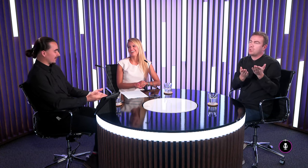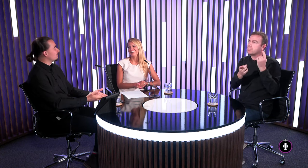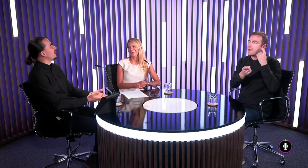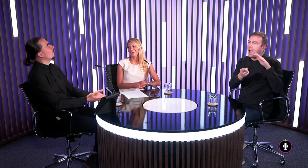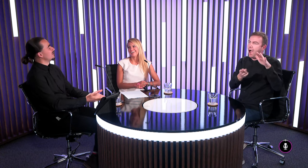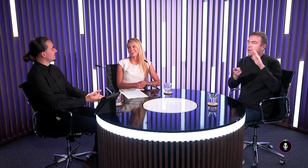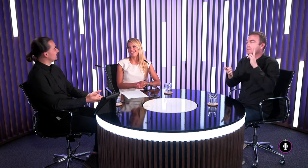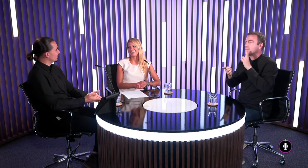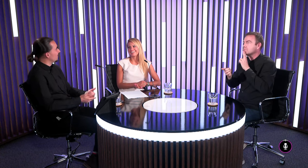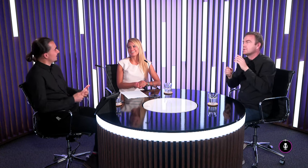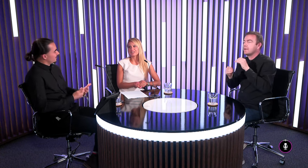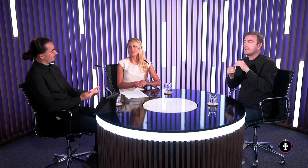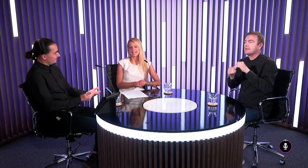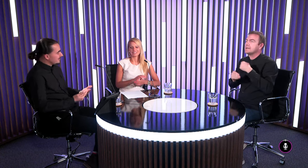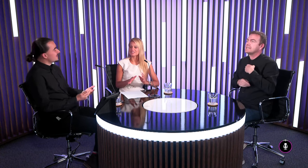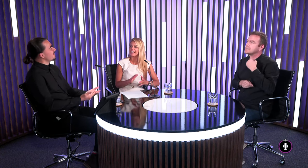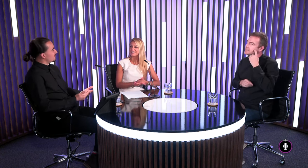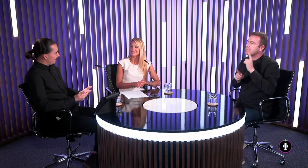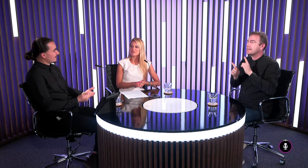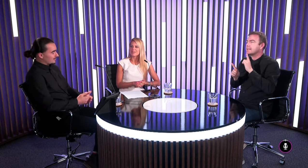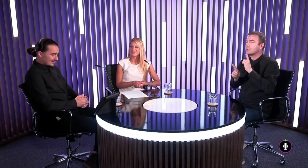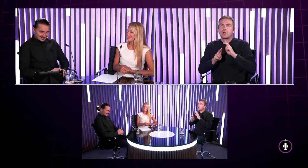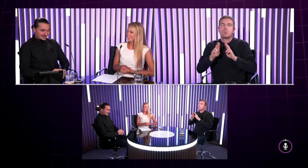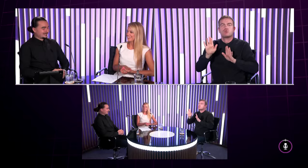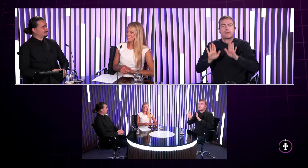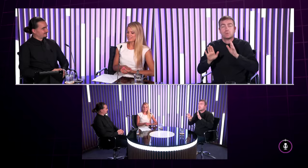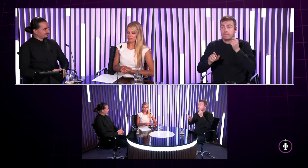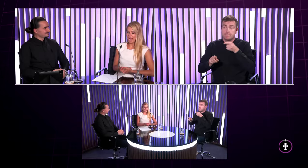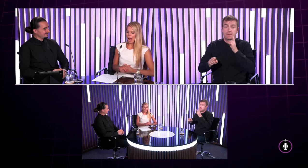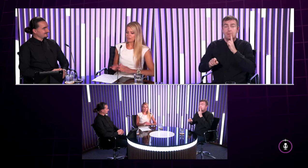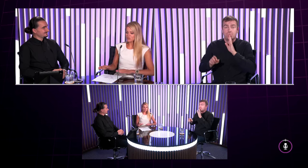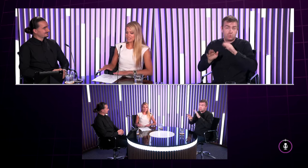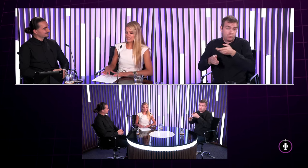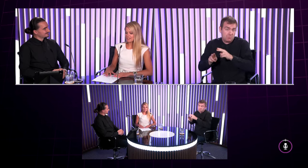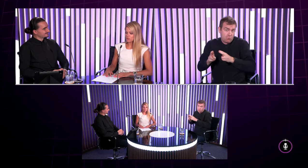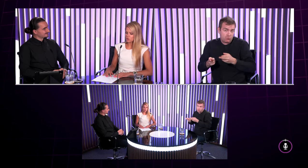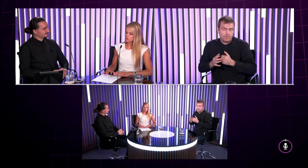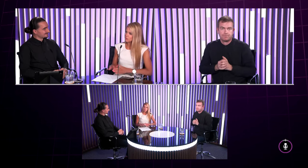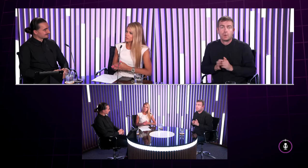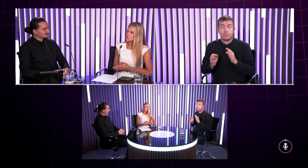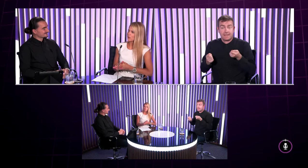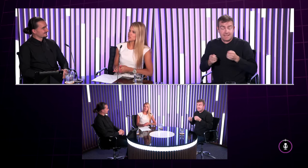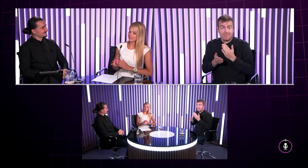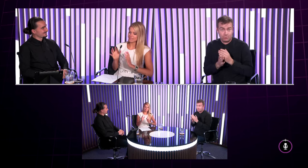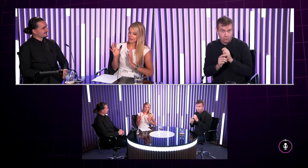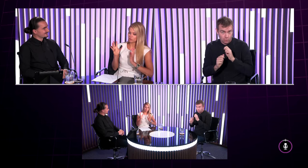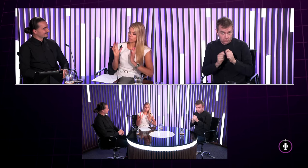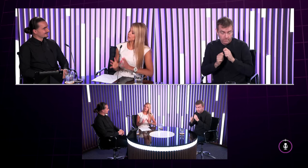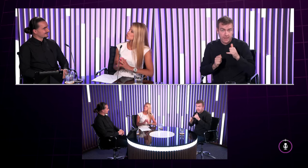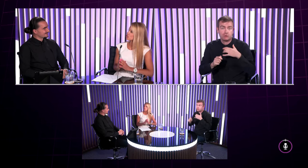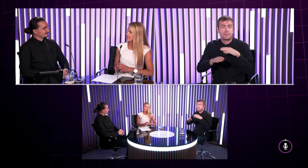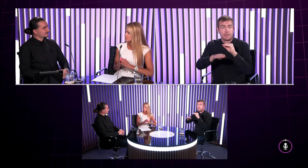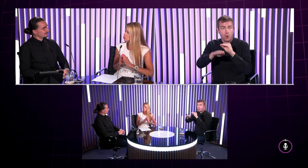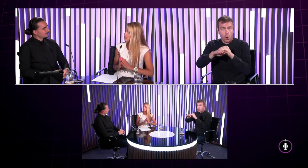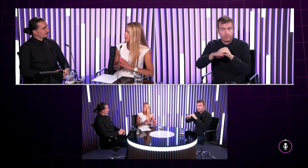nepočujúci boli takí priekopníci v týchto niektorých takýchto základných neverbálnych presne dobre a možno na záver načoho rozhovoru by sme ešte pala že vlastne aj v